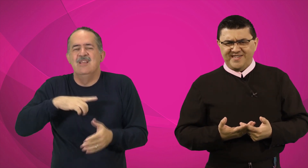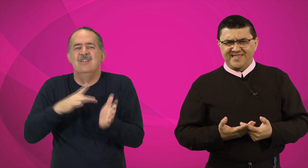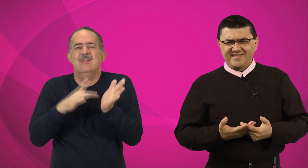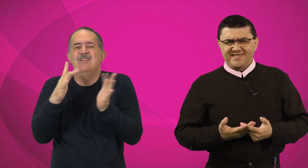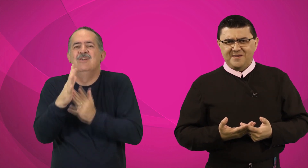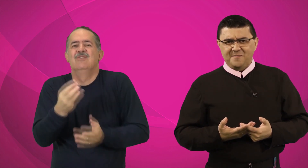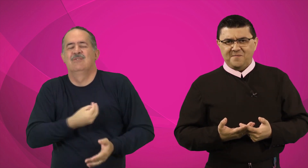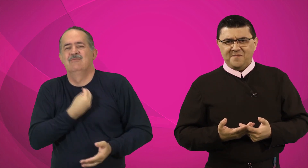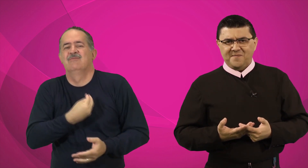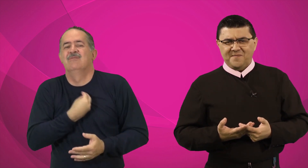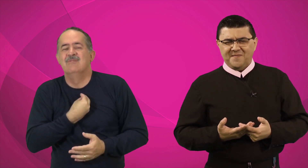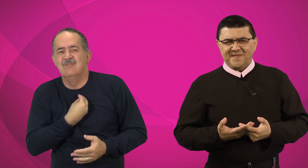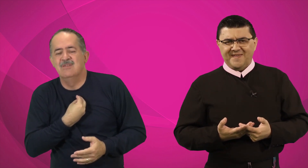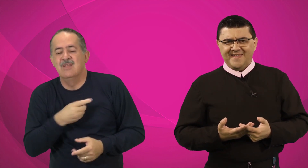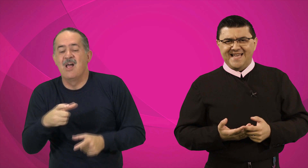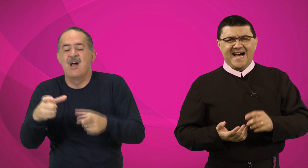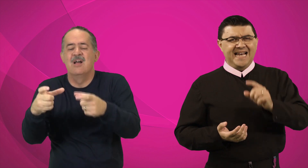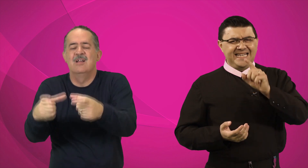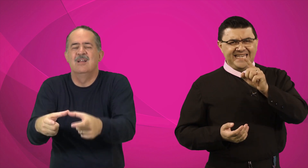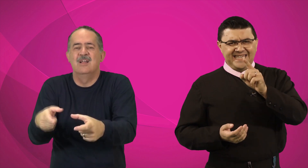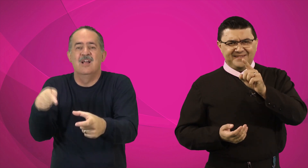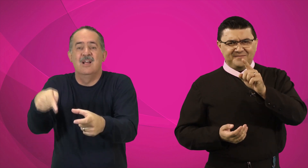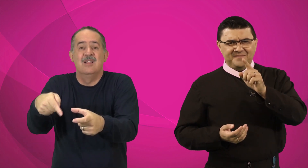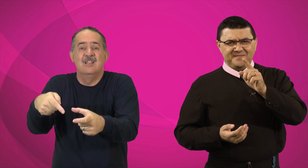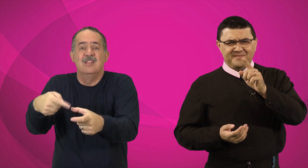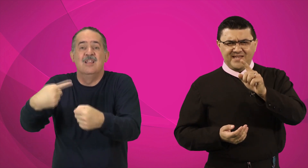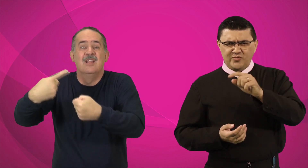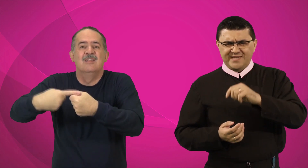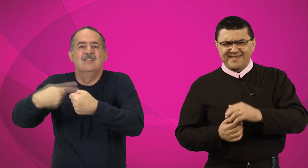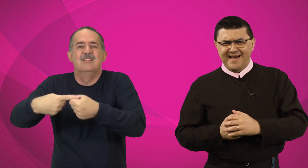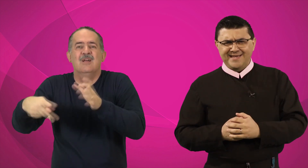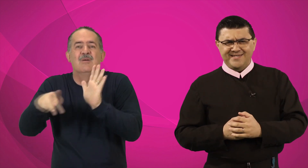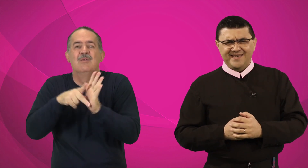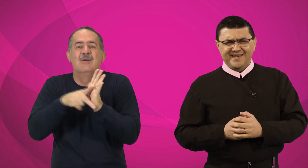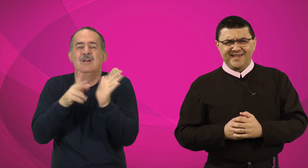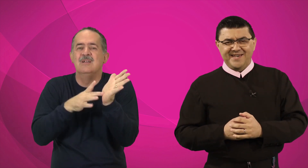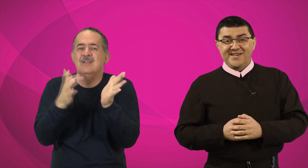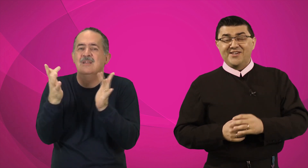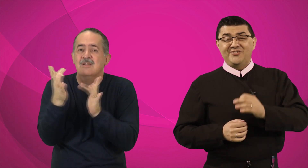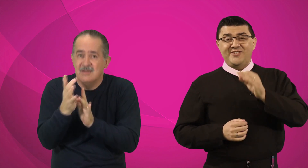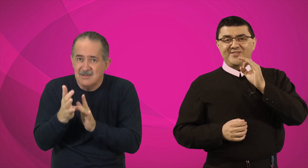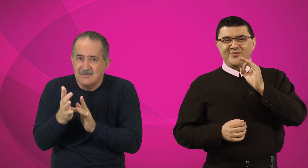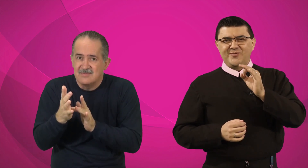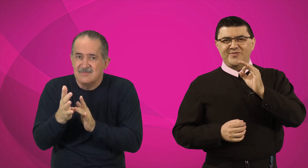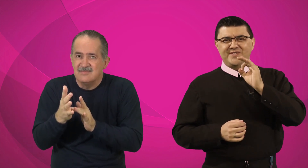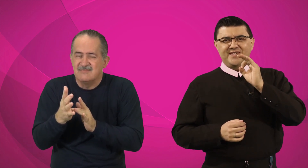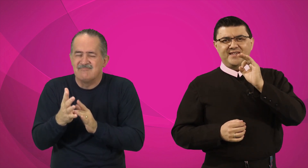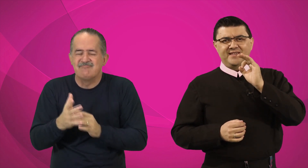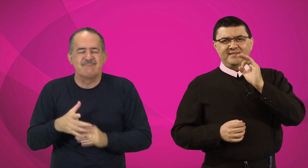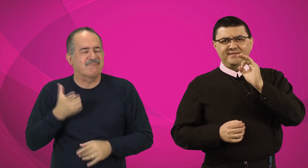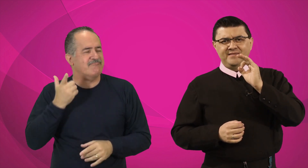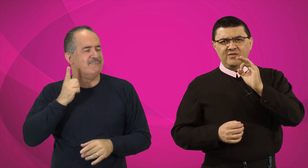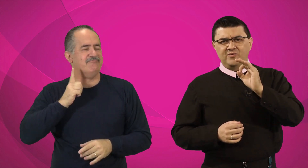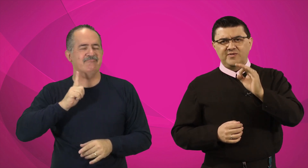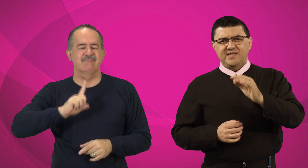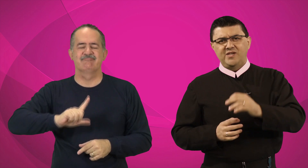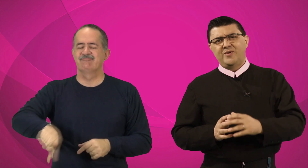vidas, Ali, na sua cidade, Jesus não conseguiu